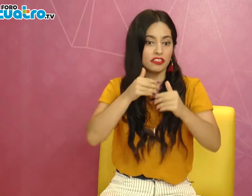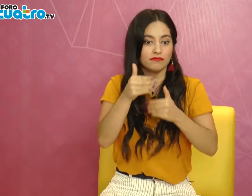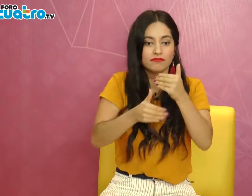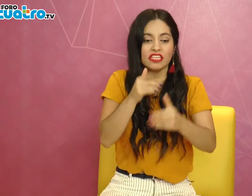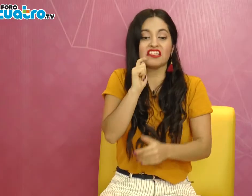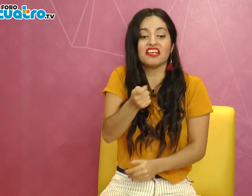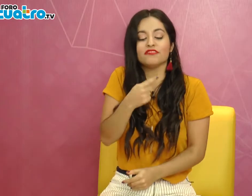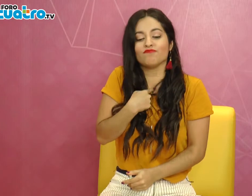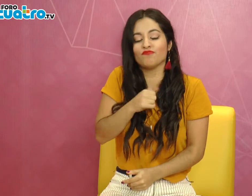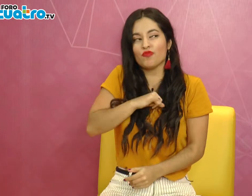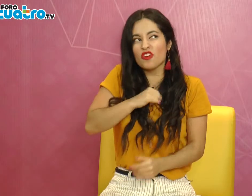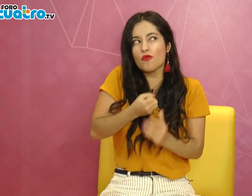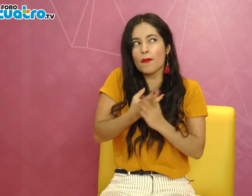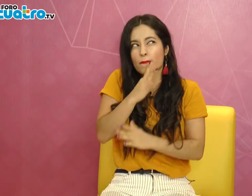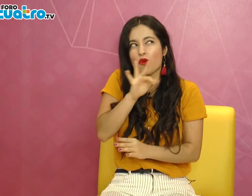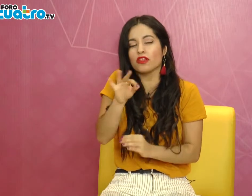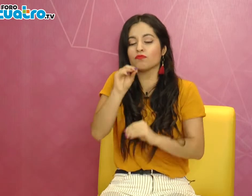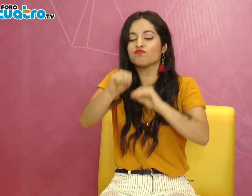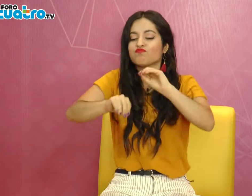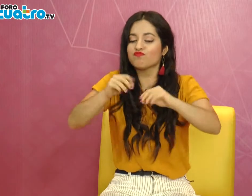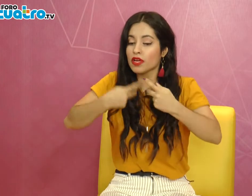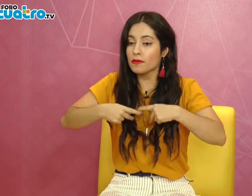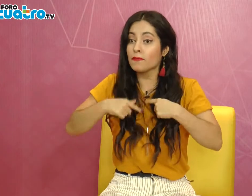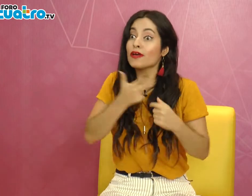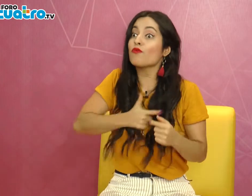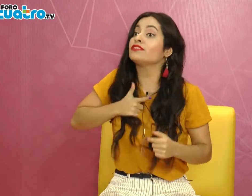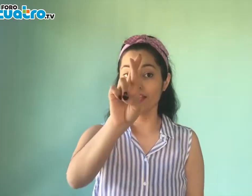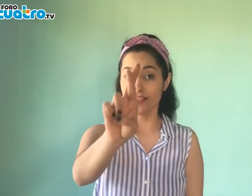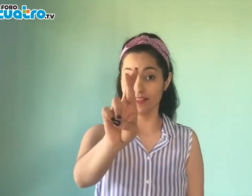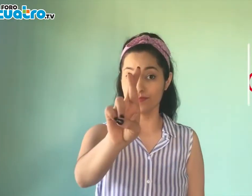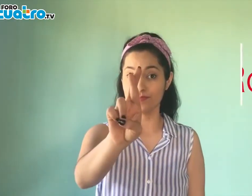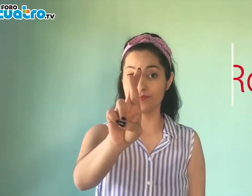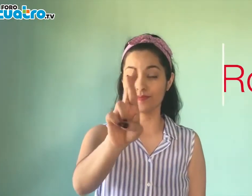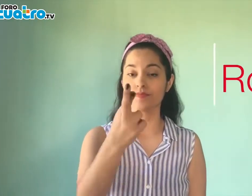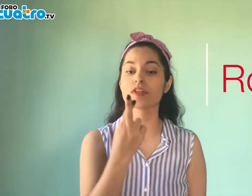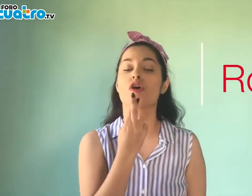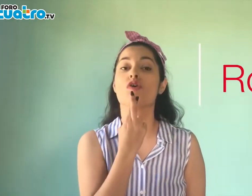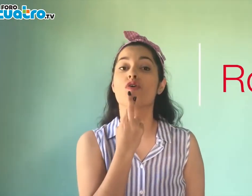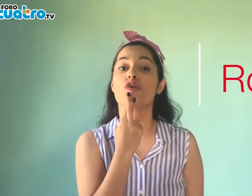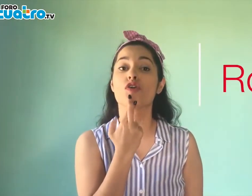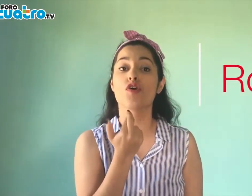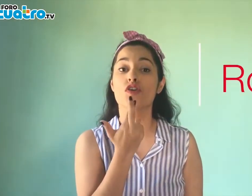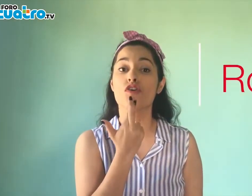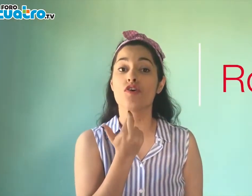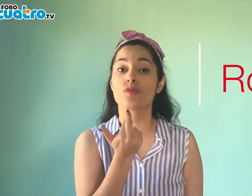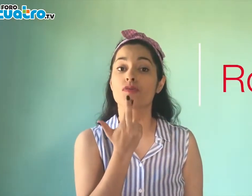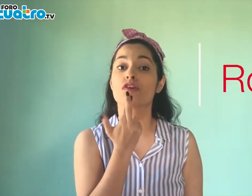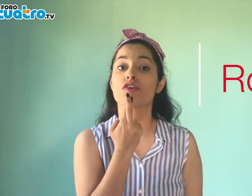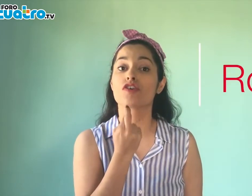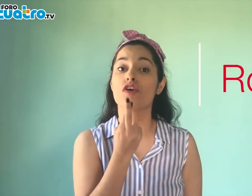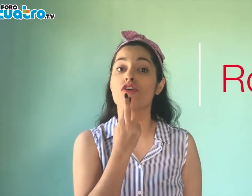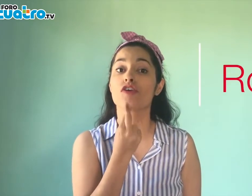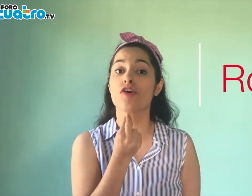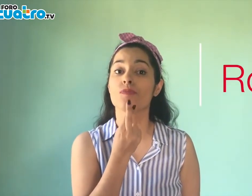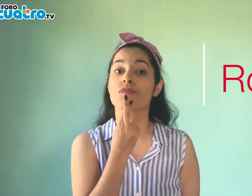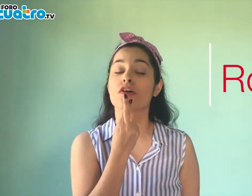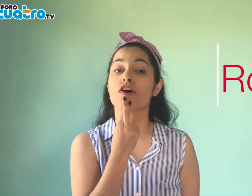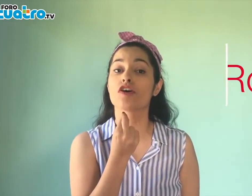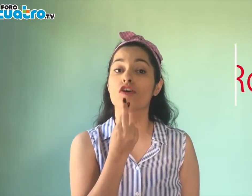¿no? Qué cosas yo puedo enseñar más. Los colores, mi tipo de vestimenta. Hay mucha gente